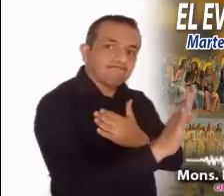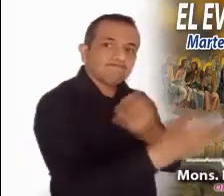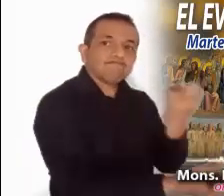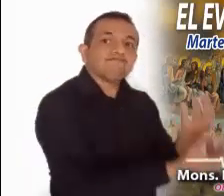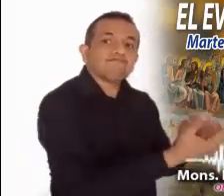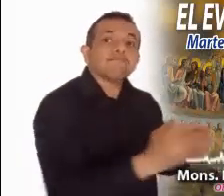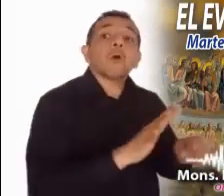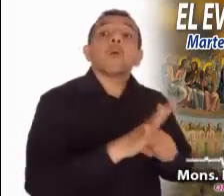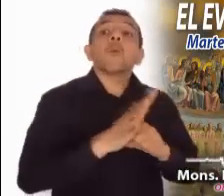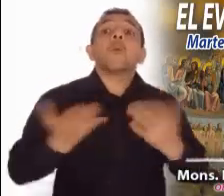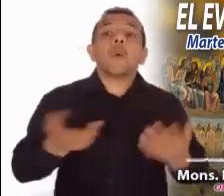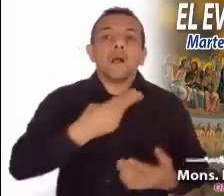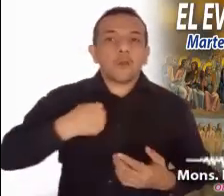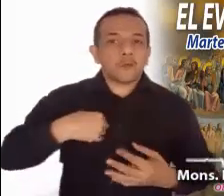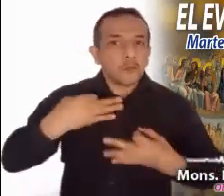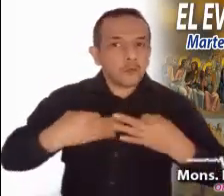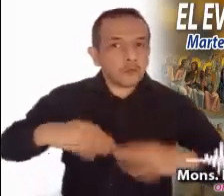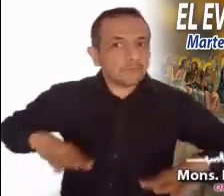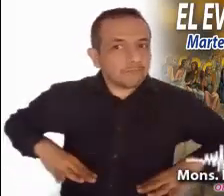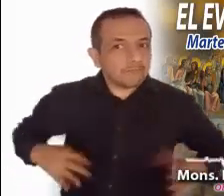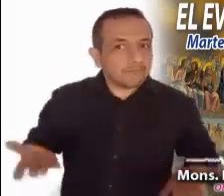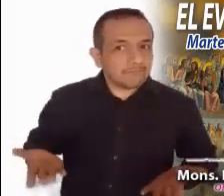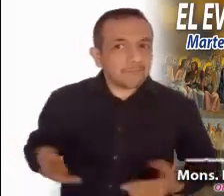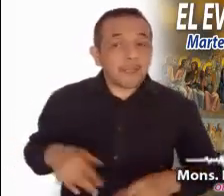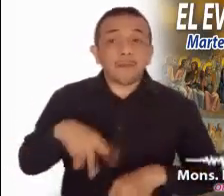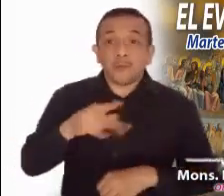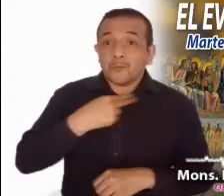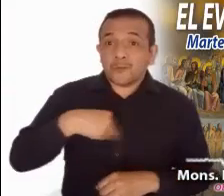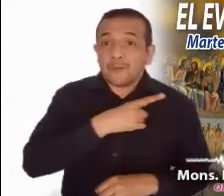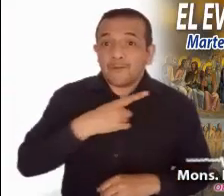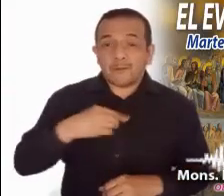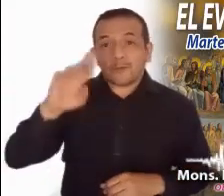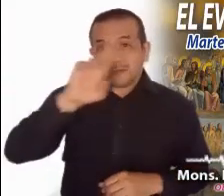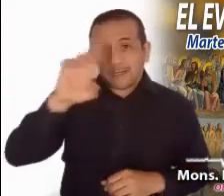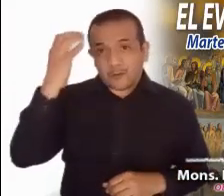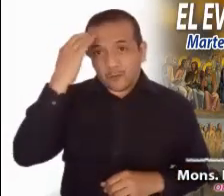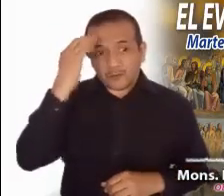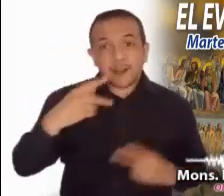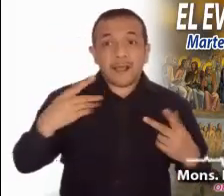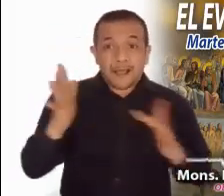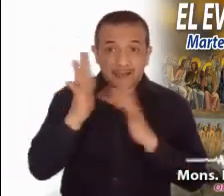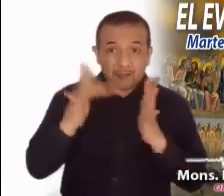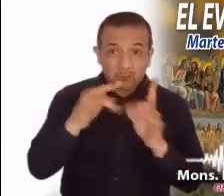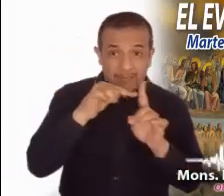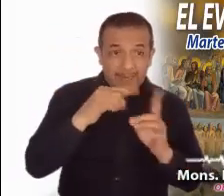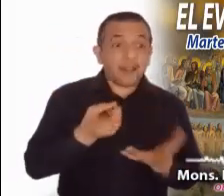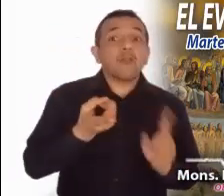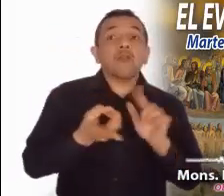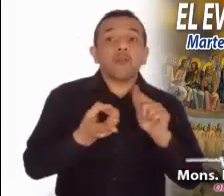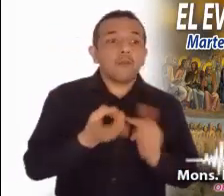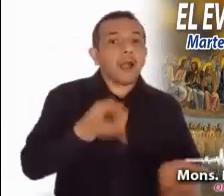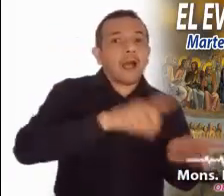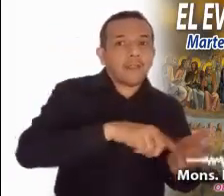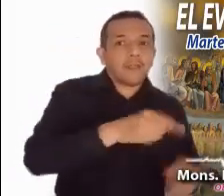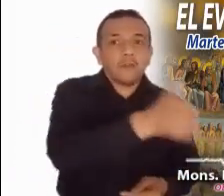La razón última para ser bendecido o condenado será si somos capaces de reconocer o no a Jesús en medio de los